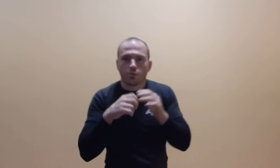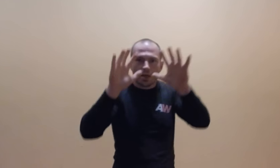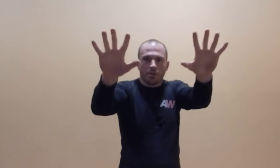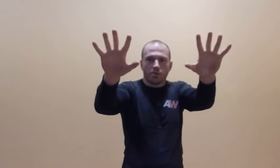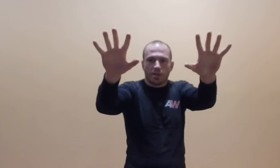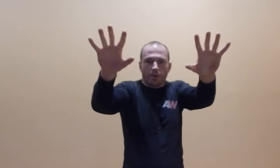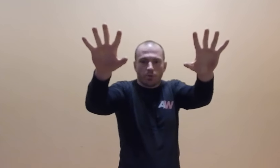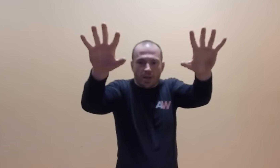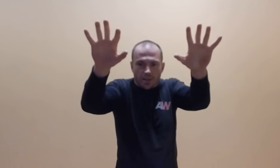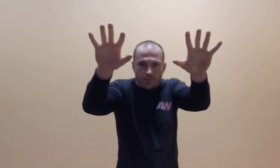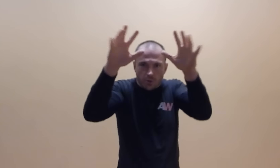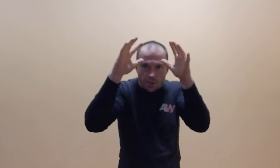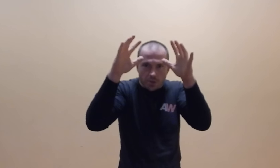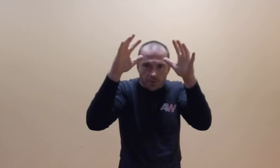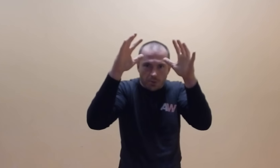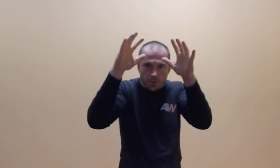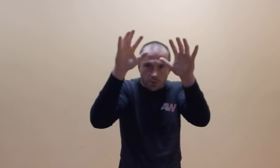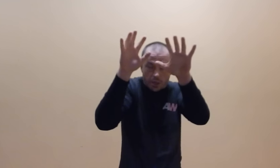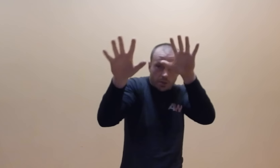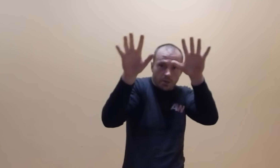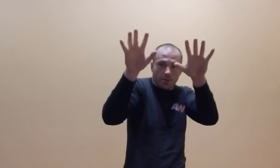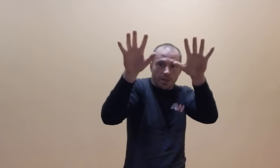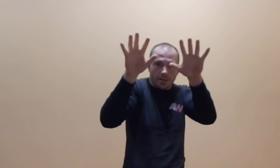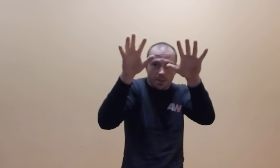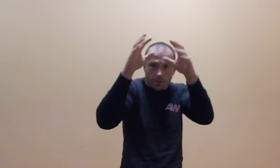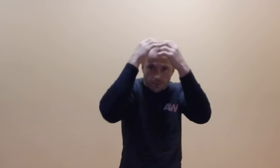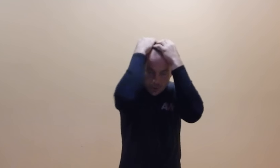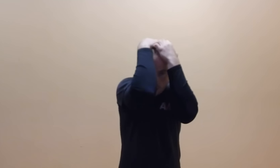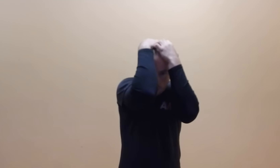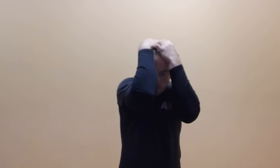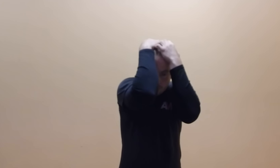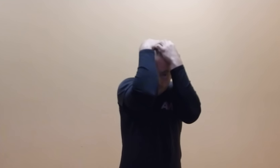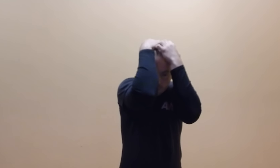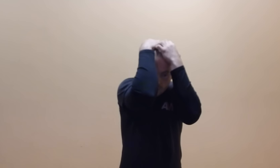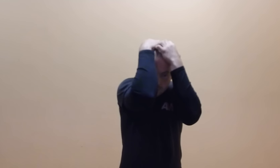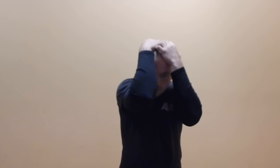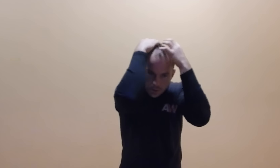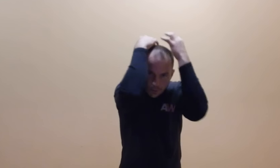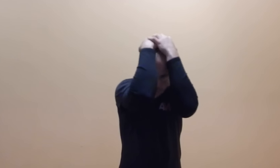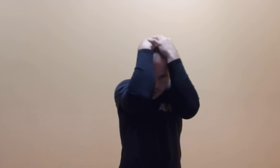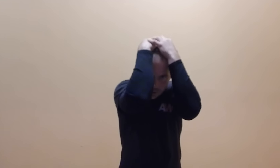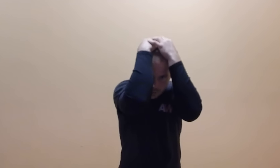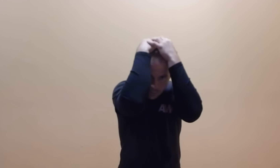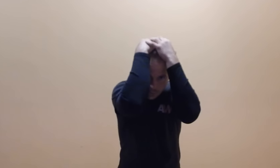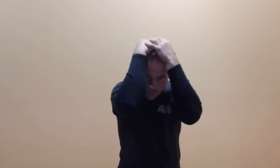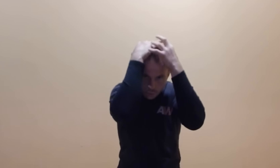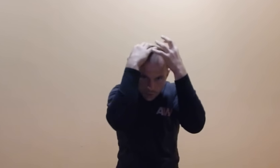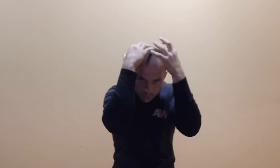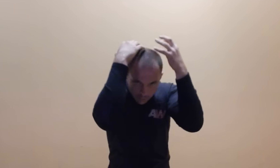tutaj, zostawiamy tą rękę, najwyżej ona się cofnie, jeśli będzie musiała się, ta garda cofnąć, to cofnie się po prostu tutaj do